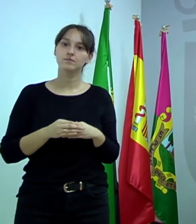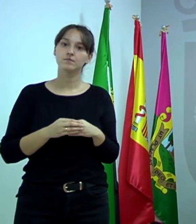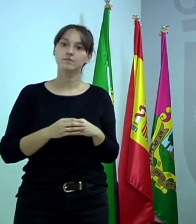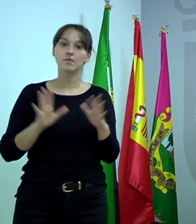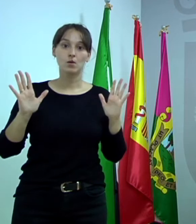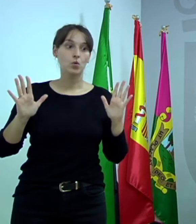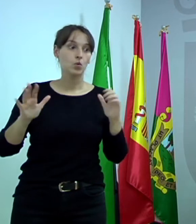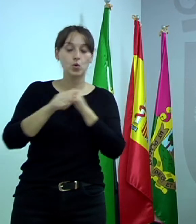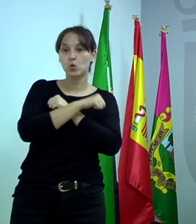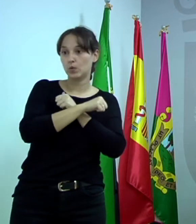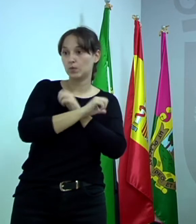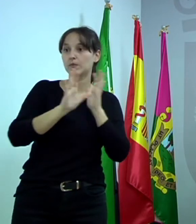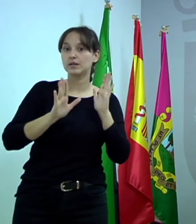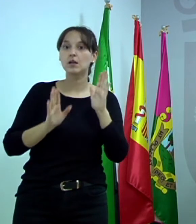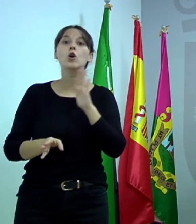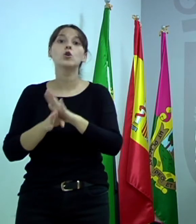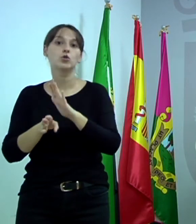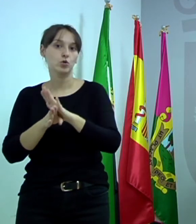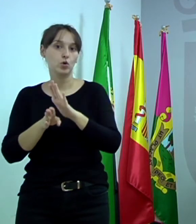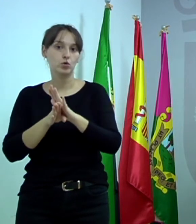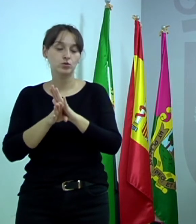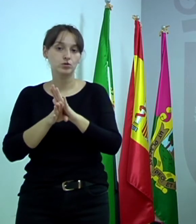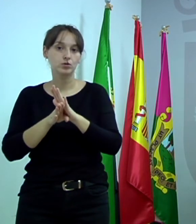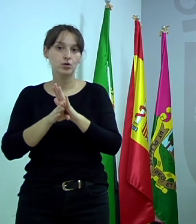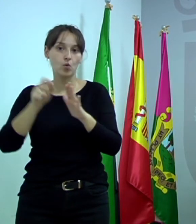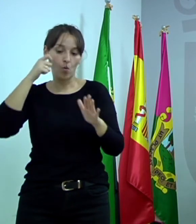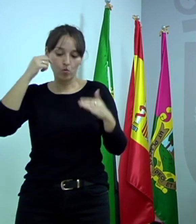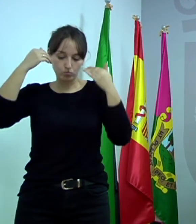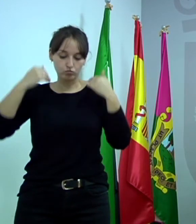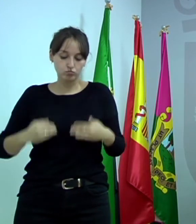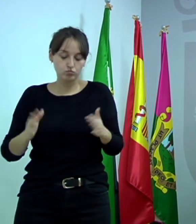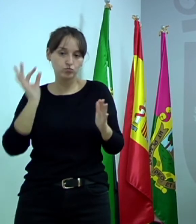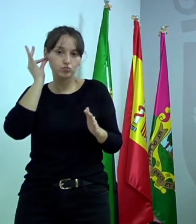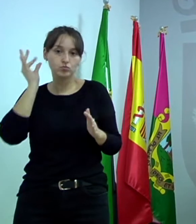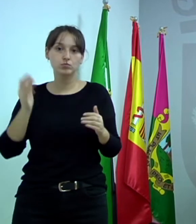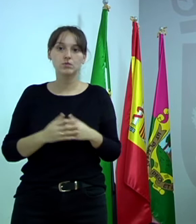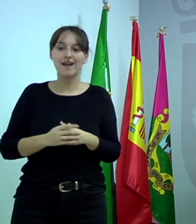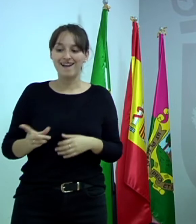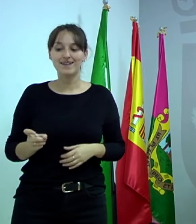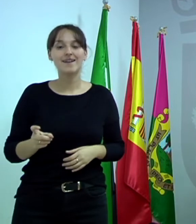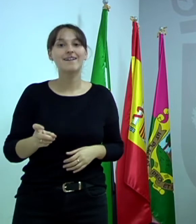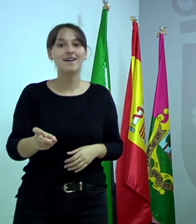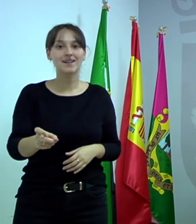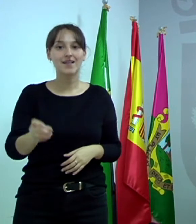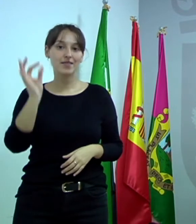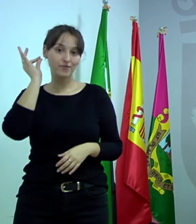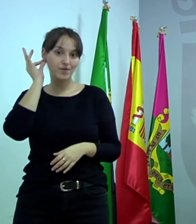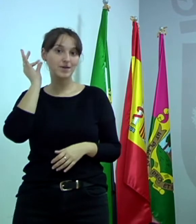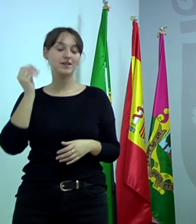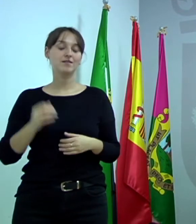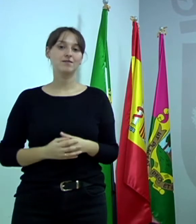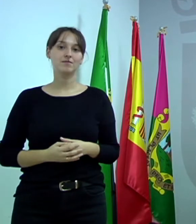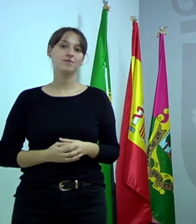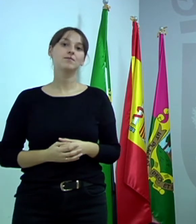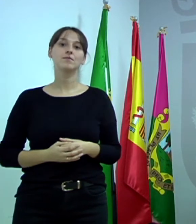bueno, espérate, sigo con bienestar, perdonadme, sigo con obesidad y cáncer femenino, las enfermedades de género, el cáncer de